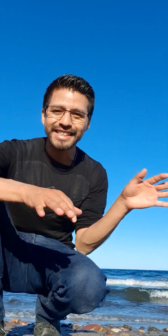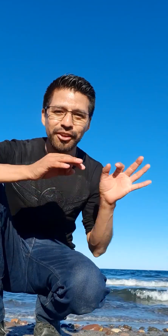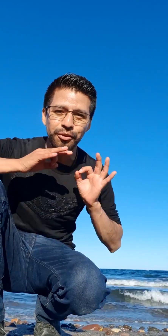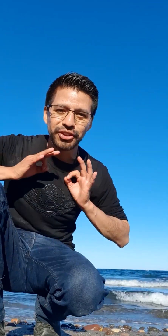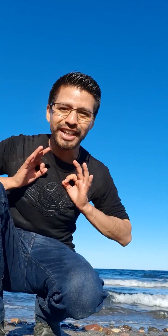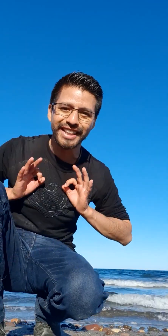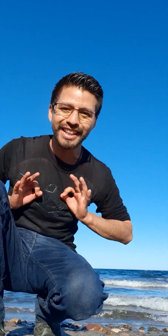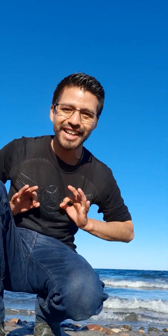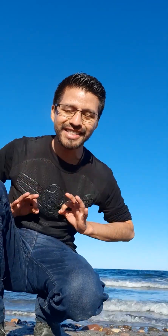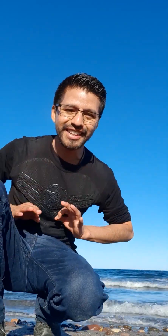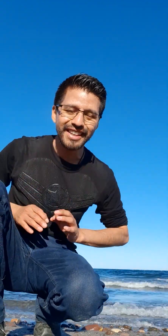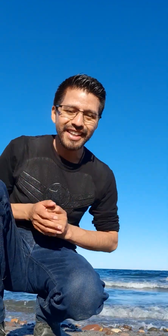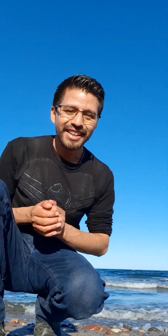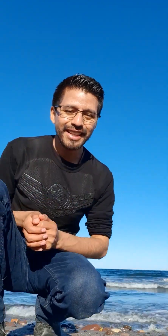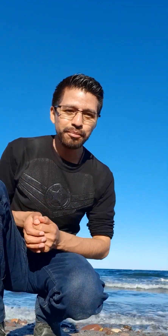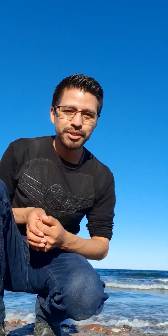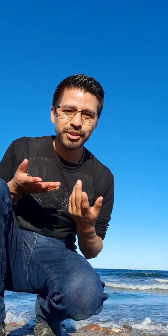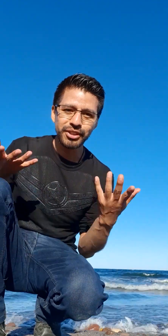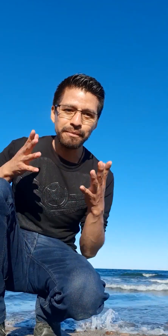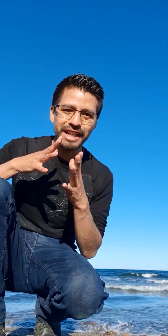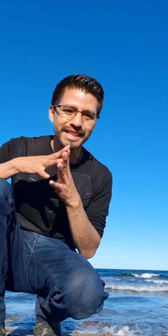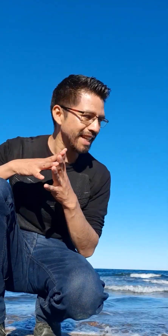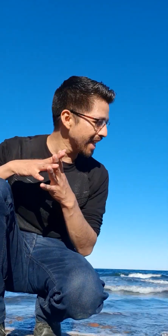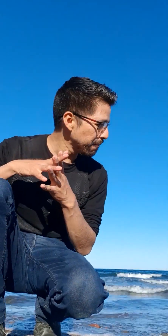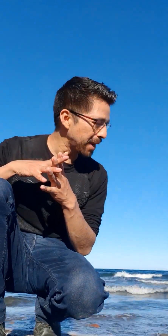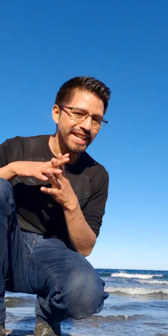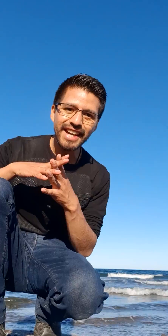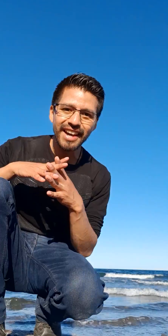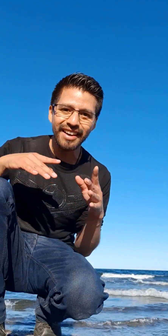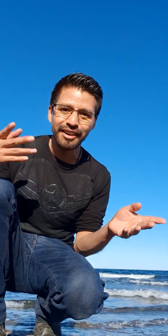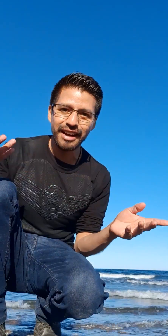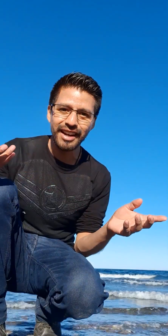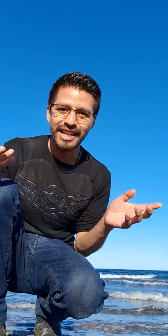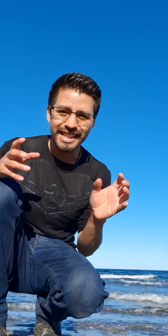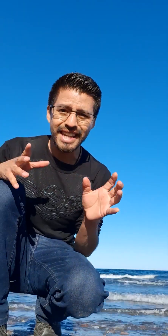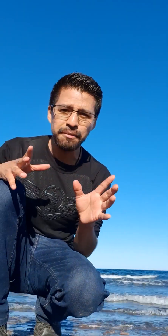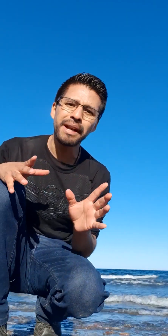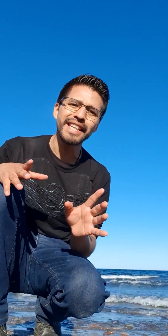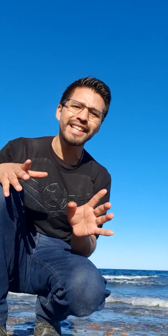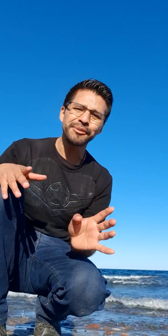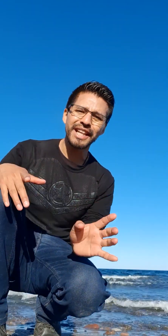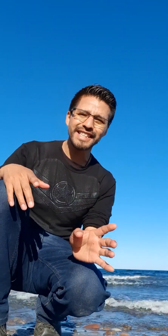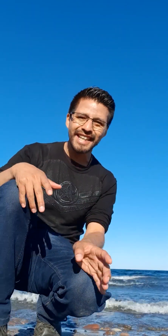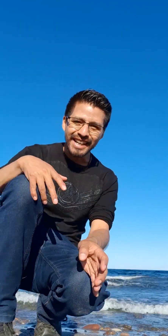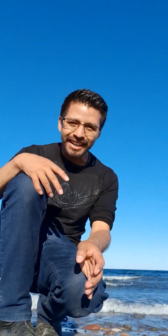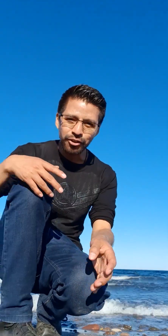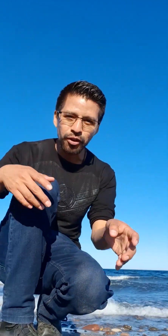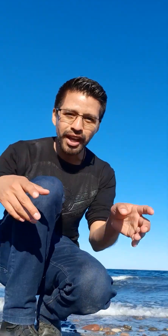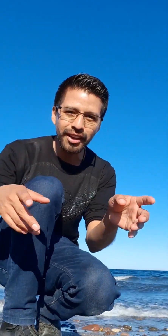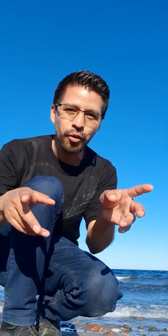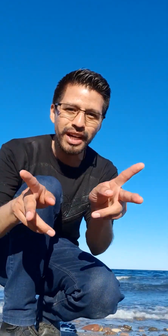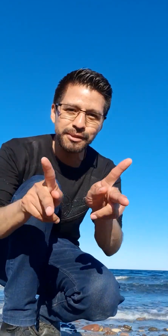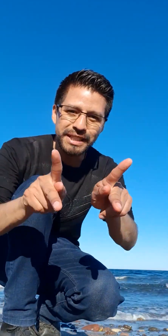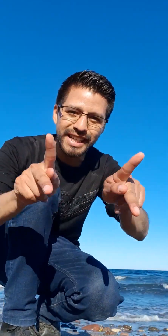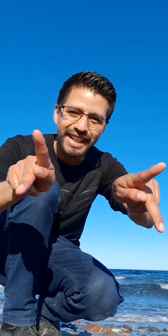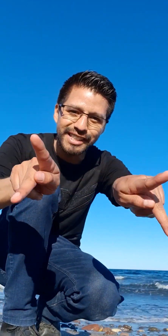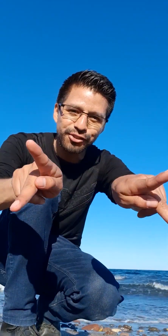estado tranquilas. Y pues bueno, también la seña de playa, la seña de playa les voy a enseñar cuáles me sé, que es